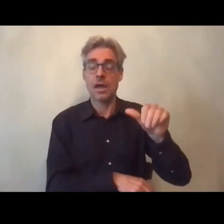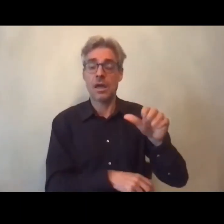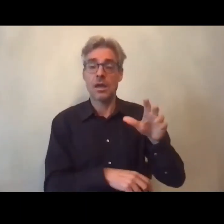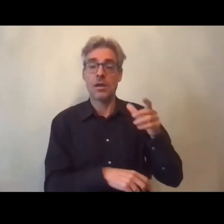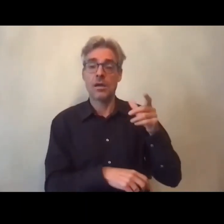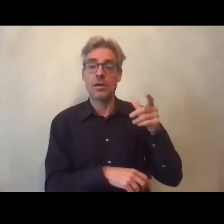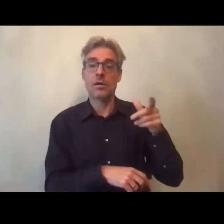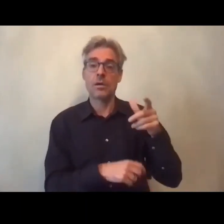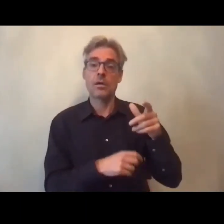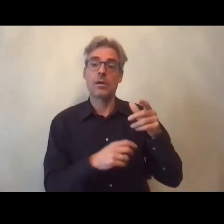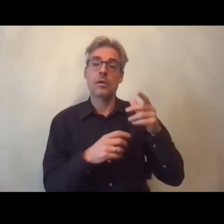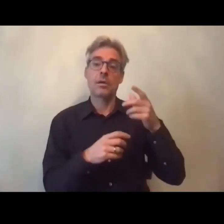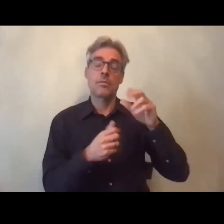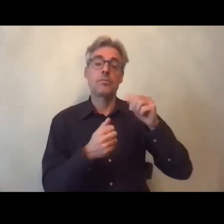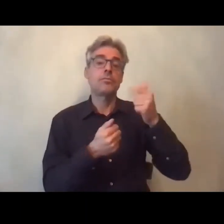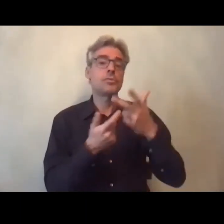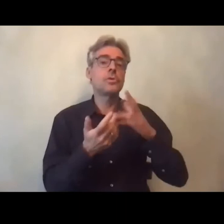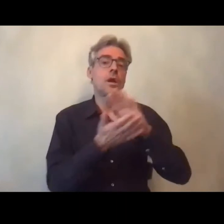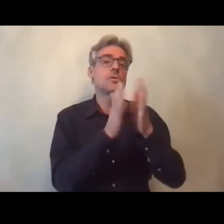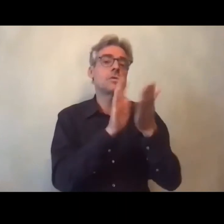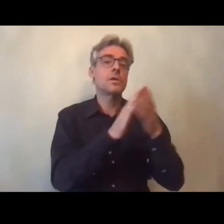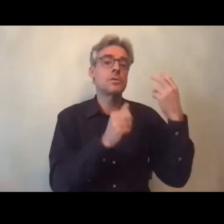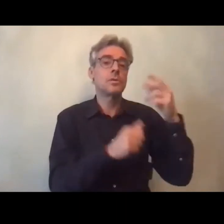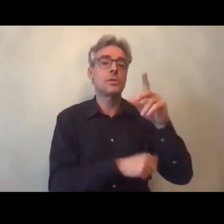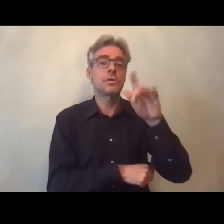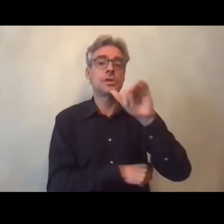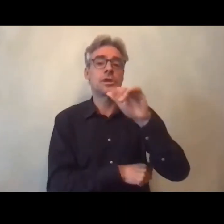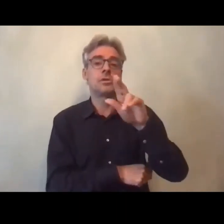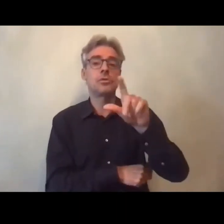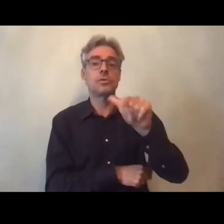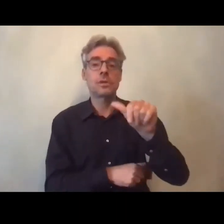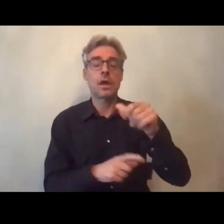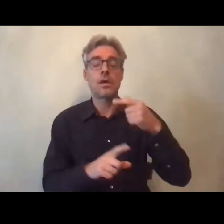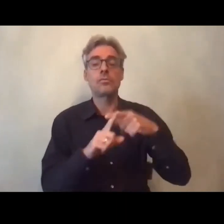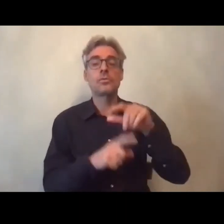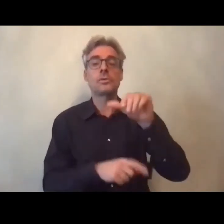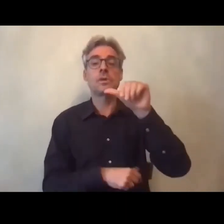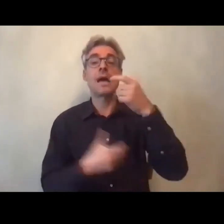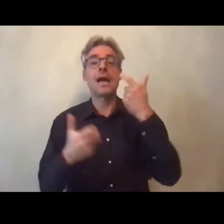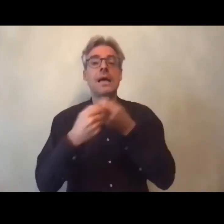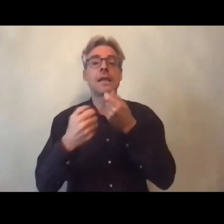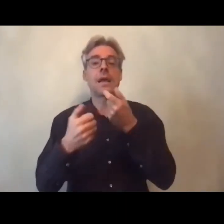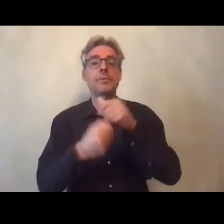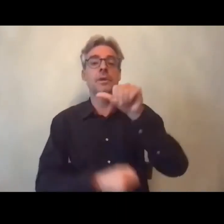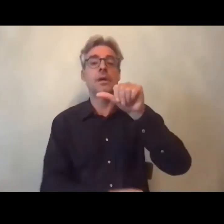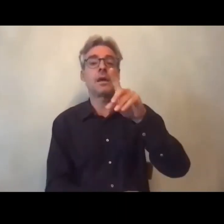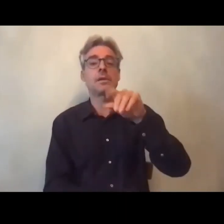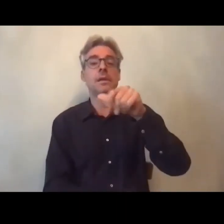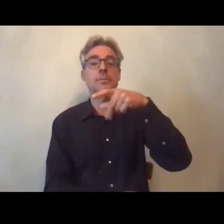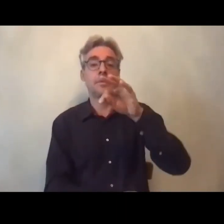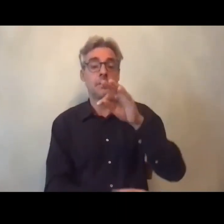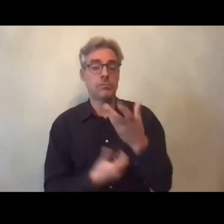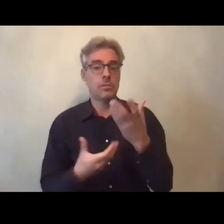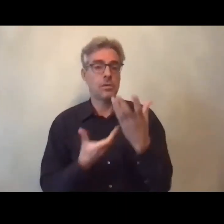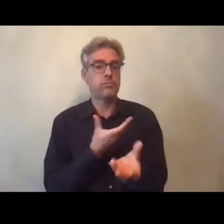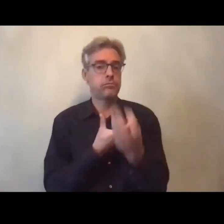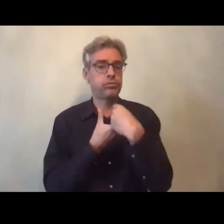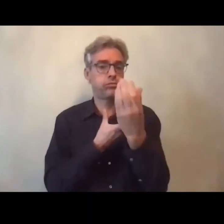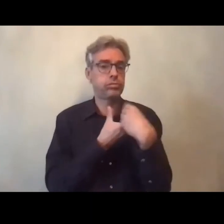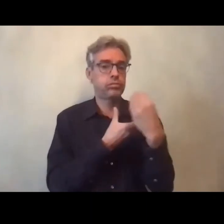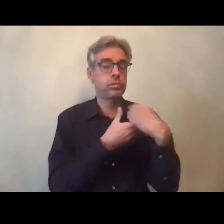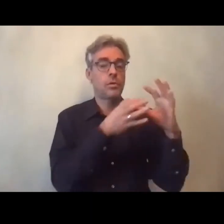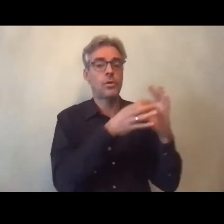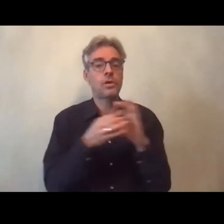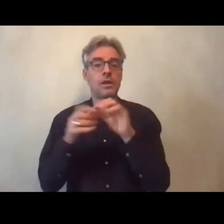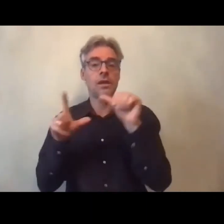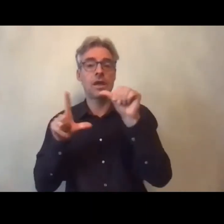Fibromyalgie France le GI 2A et l'ADAPT qui sont également associés à ces travaux aux côtés de la GFIP